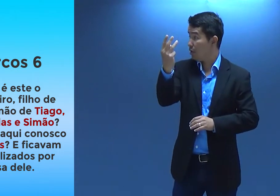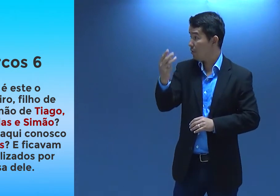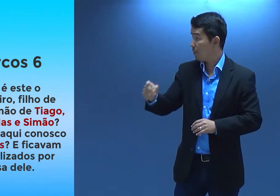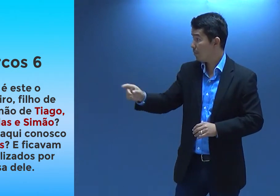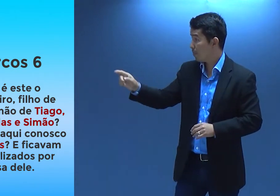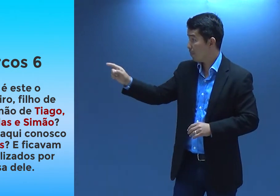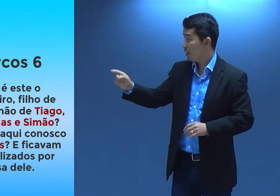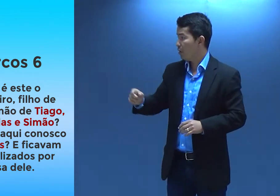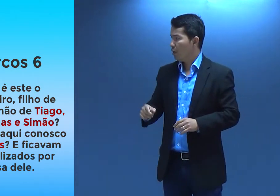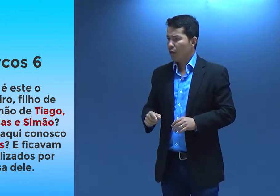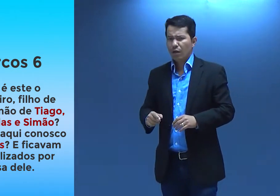versículo 3, fala o quê?